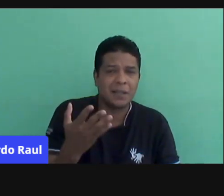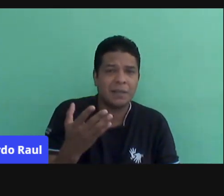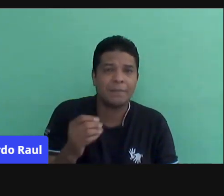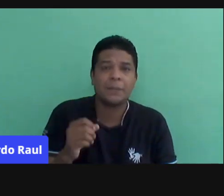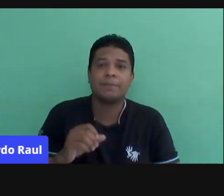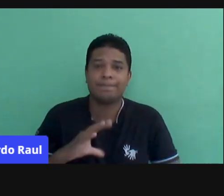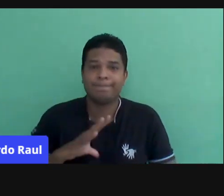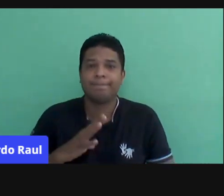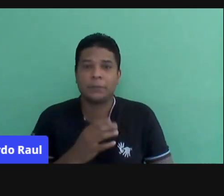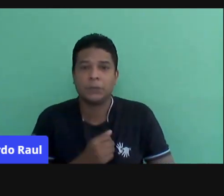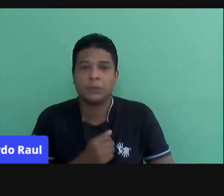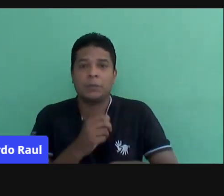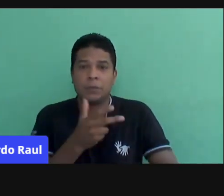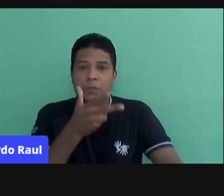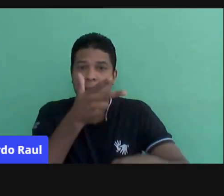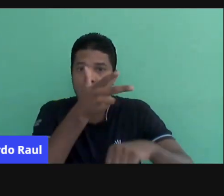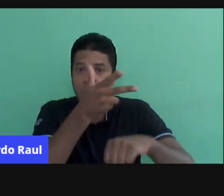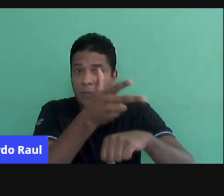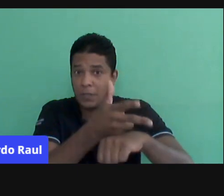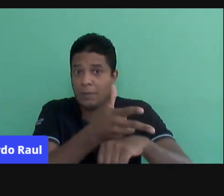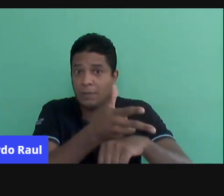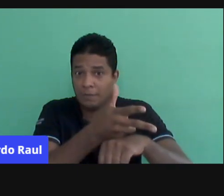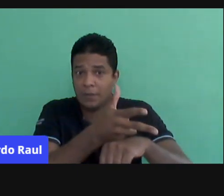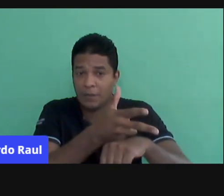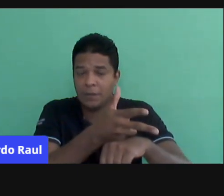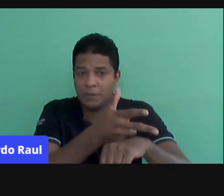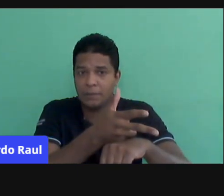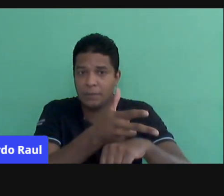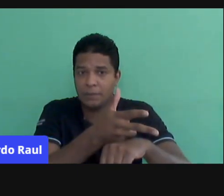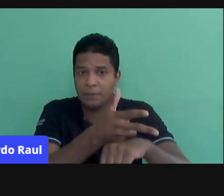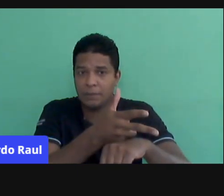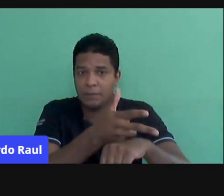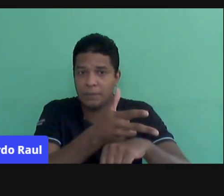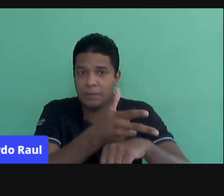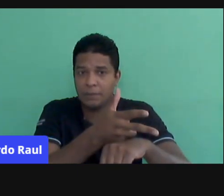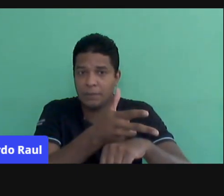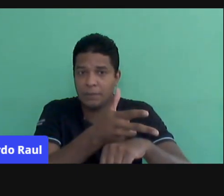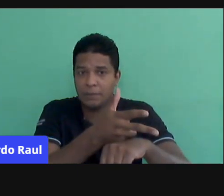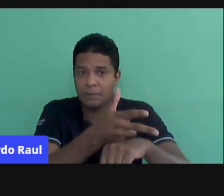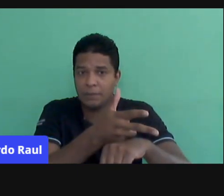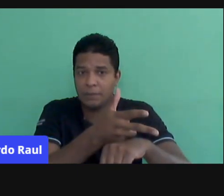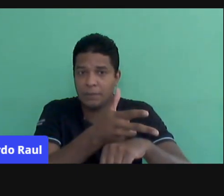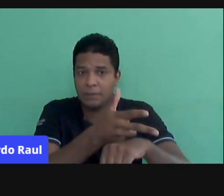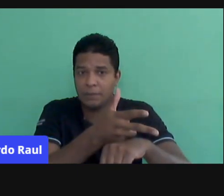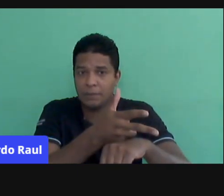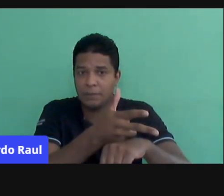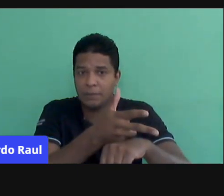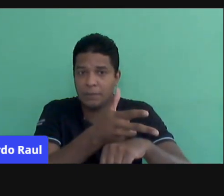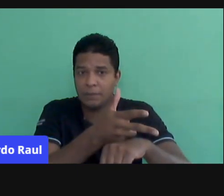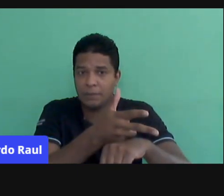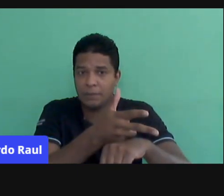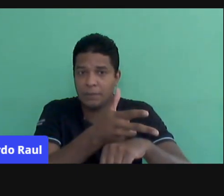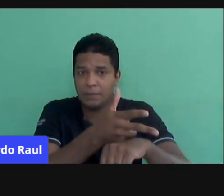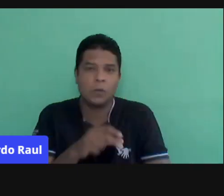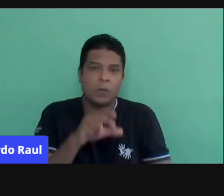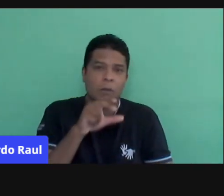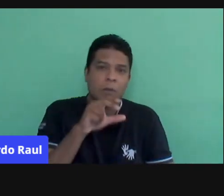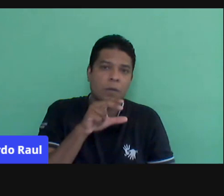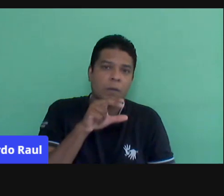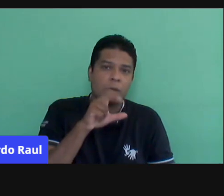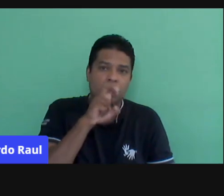gravar, eu vou colocar como meta aquela gravação, seja de voz ou de vídeo,